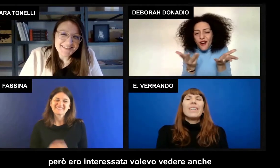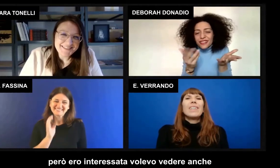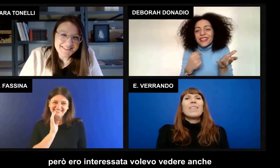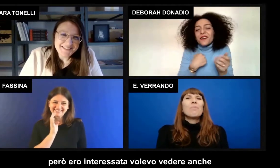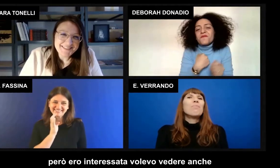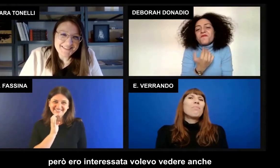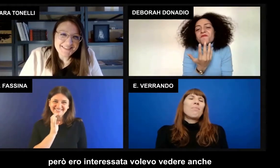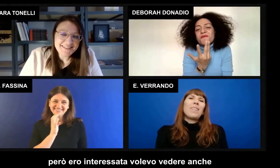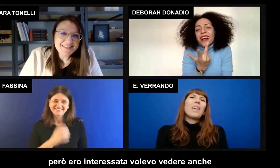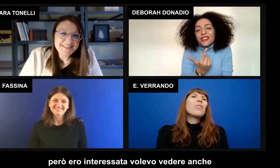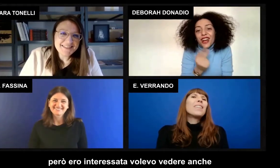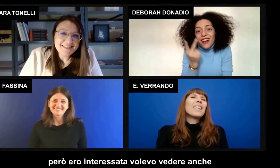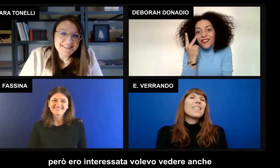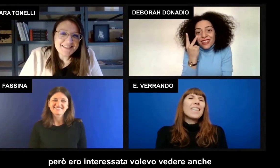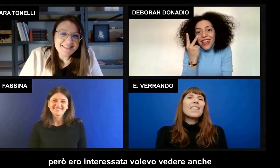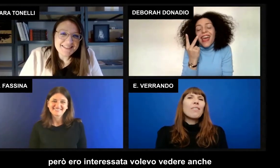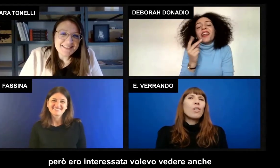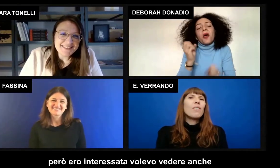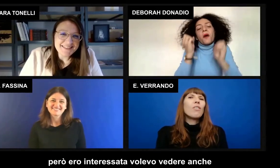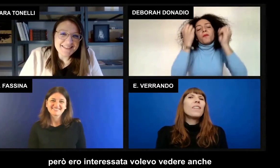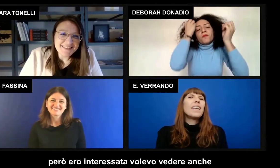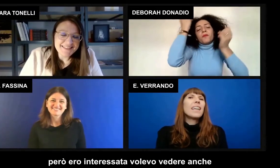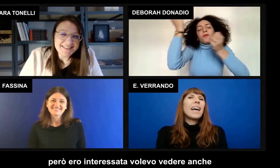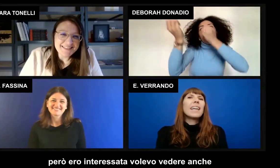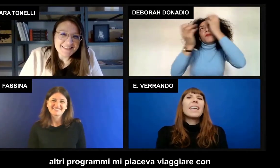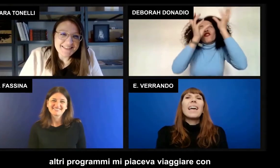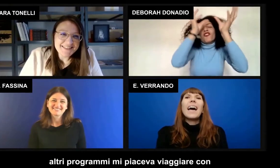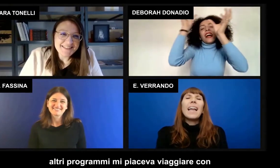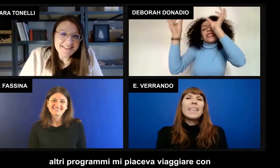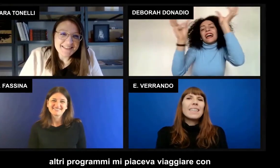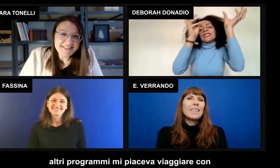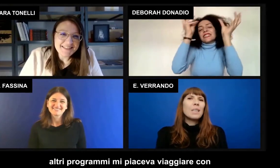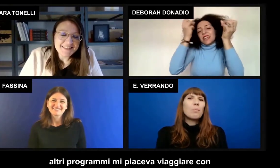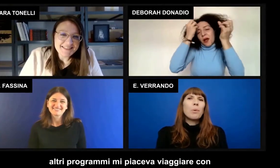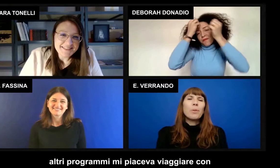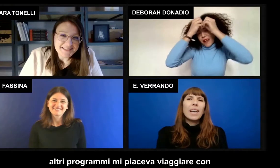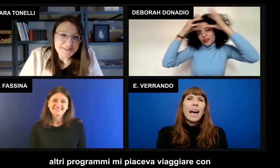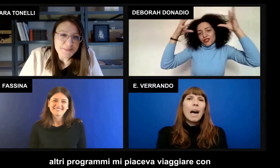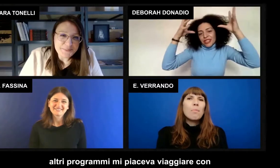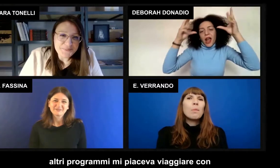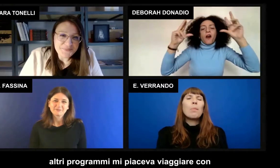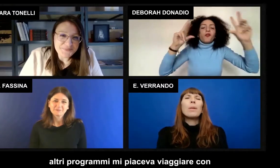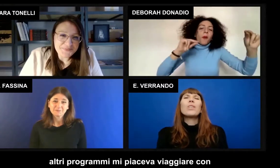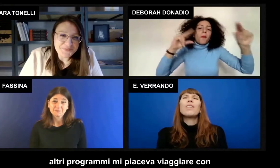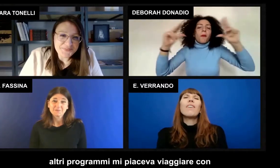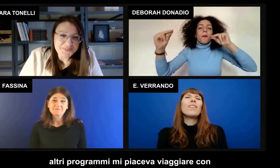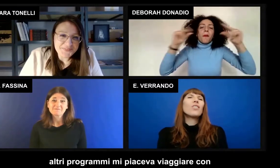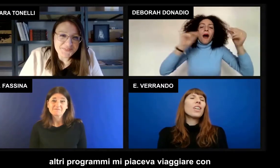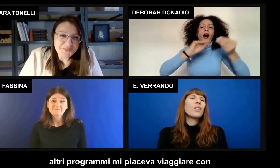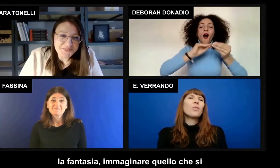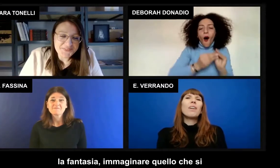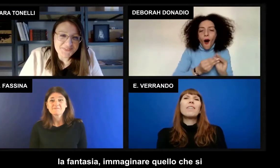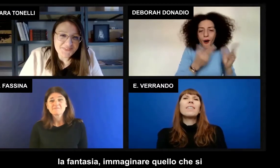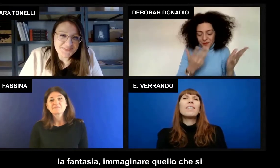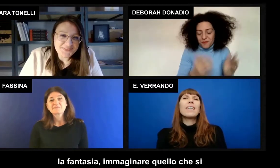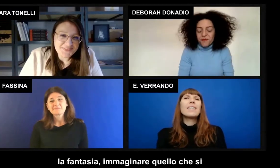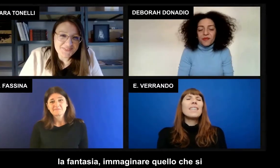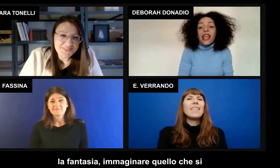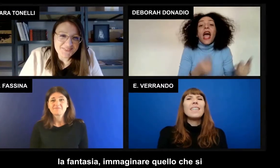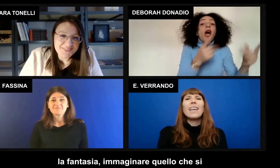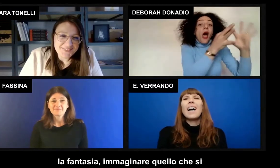Però ero interessata, volevo vedere anche altri programmi. Mi piaceva viaggiare con la